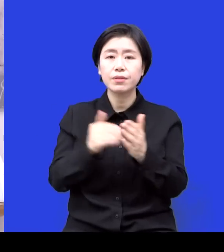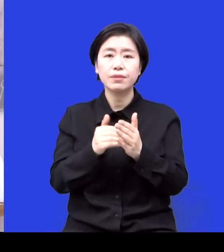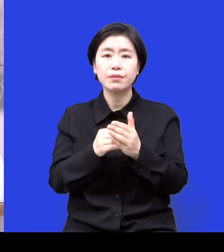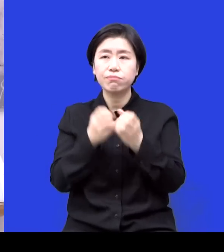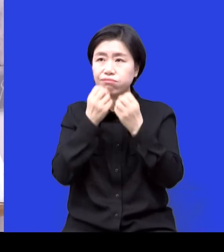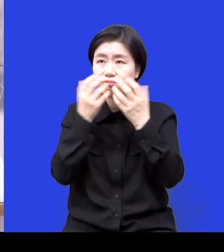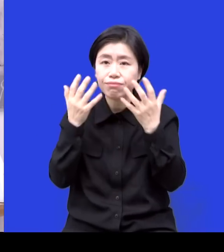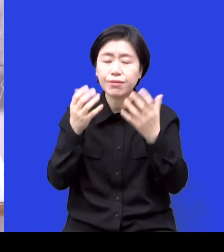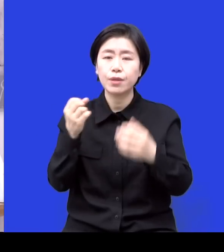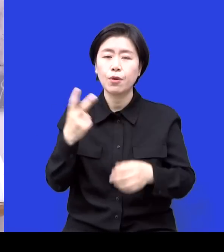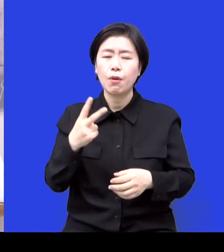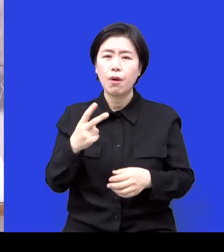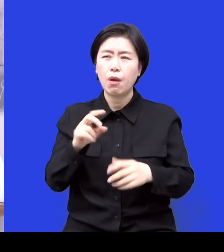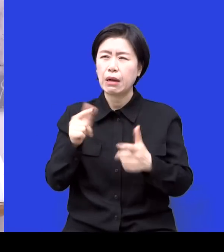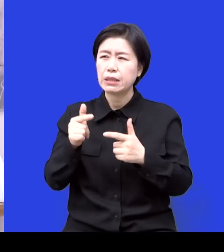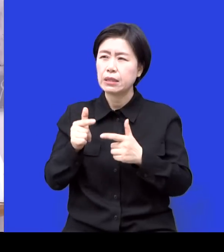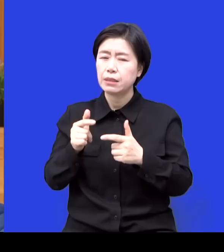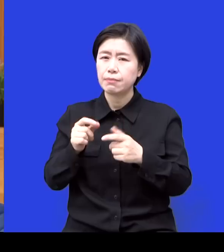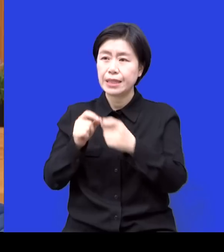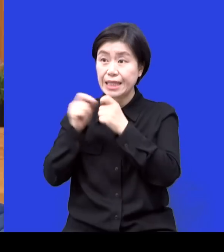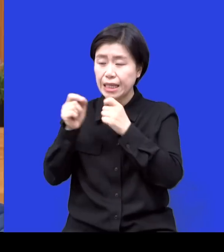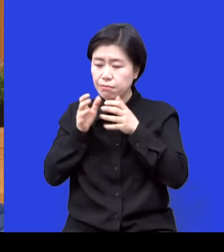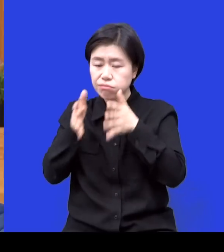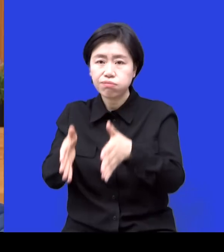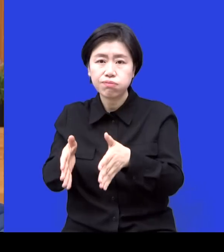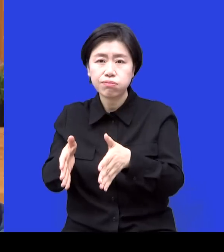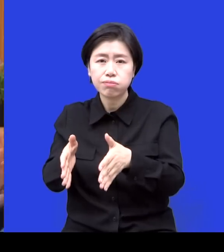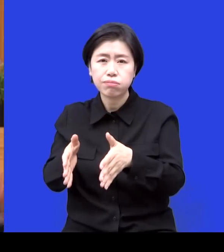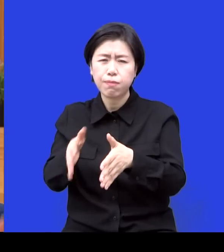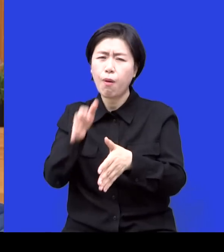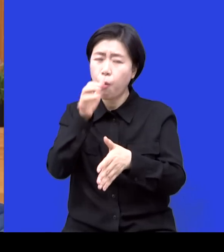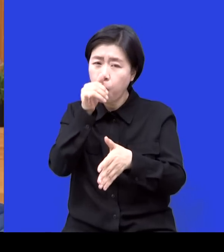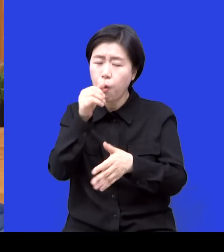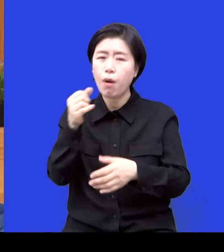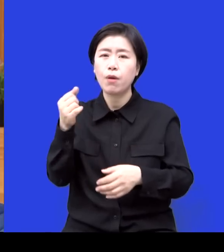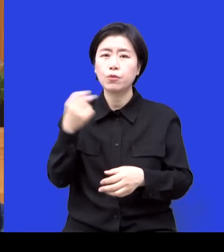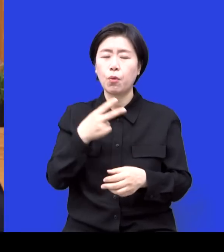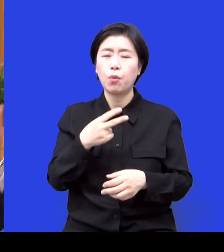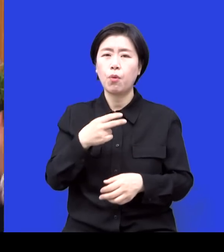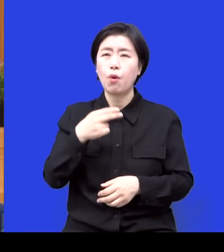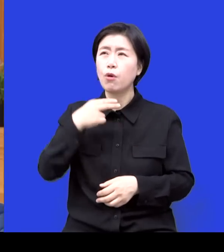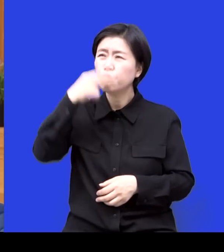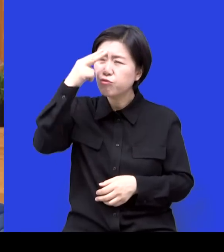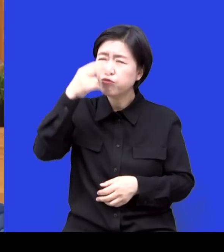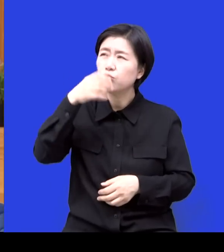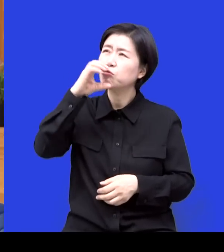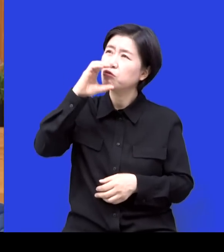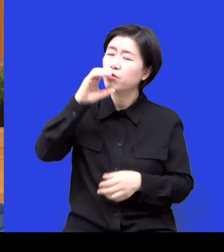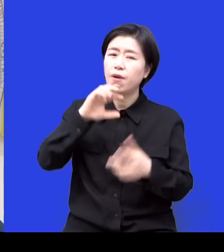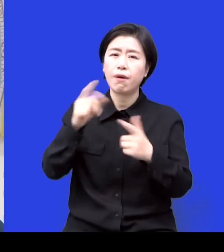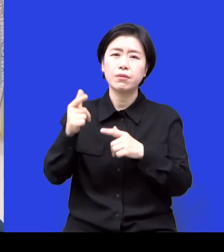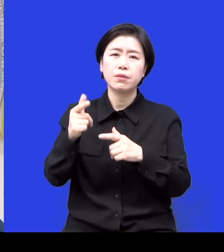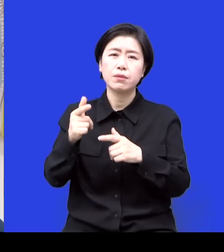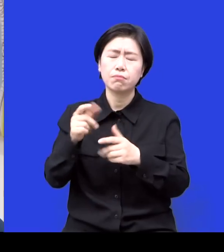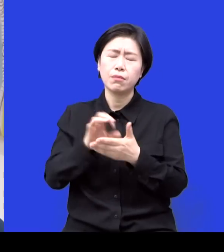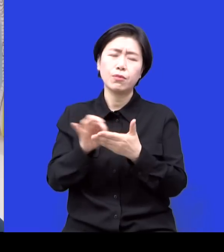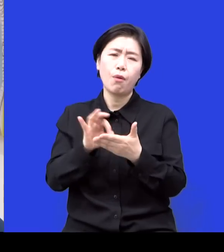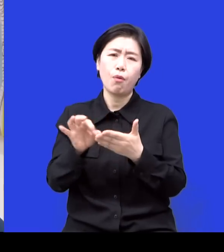여러 케이스 굉장히 많아요. 유흥비로 쓸 수도 있고 그냥 유흥비로 날릴 수도 있고 그럼요. 그런 케이스도 있고 물론